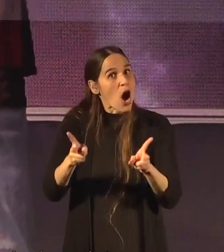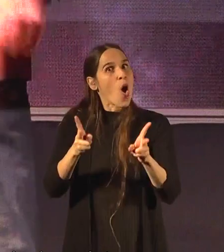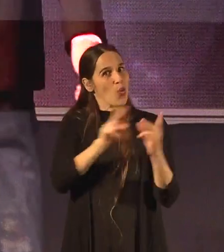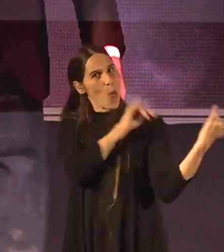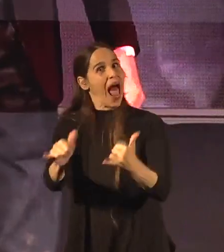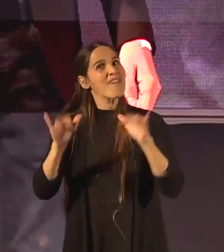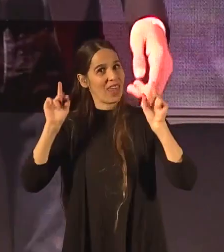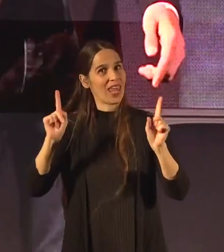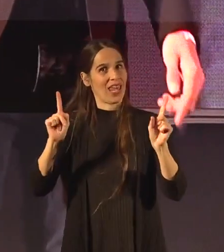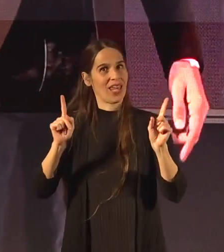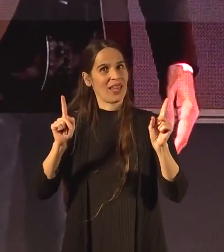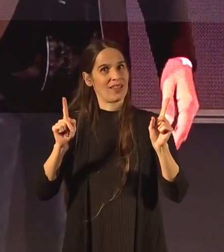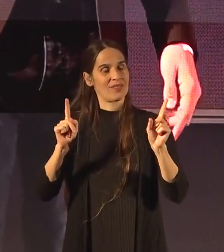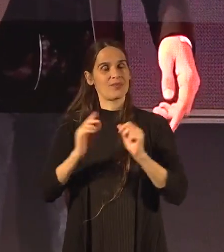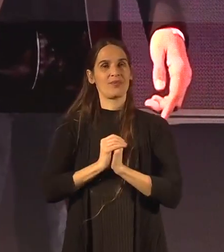להביא